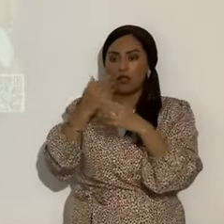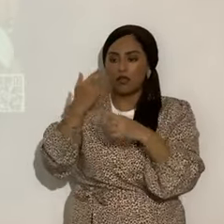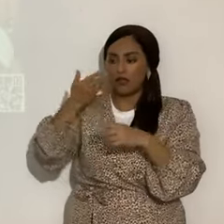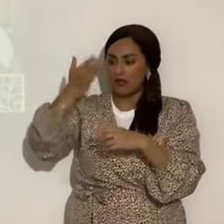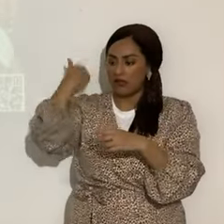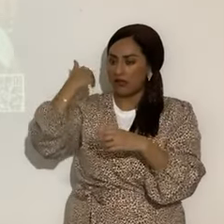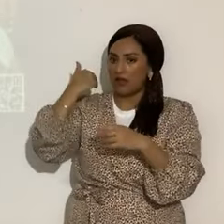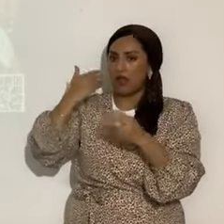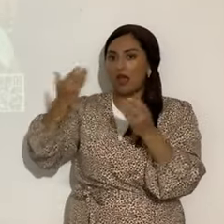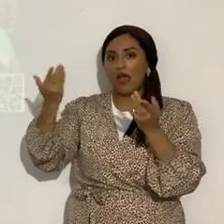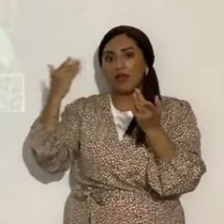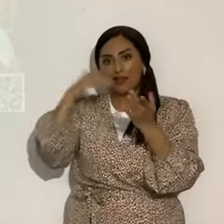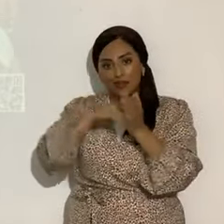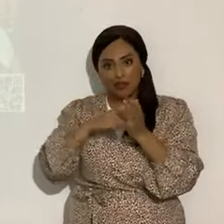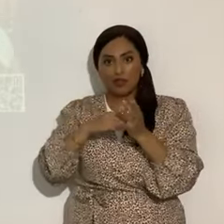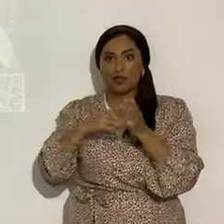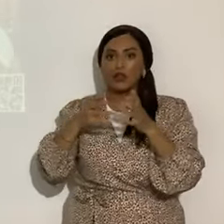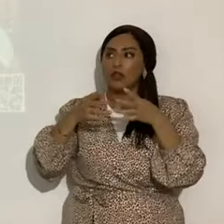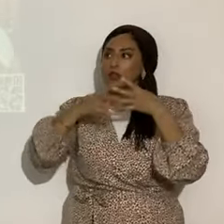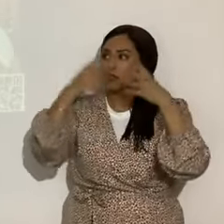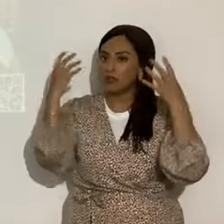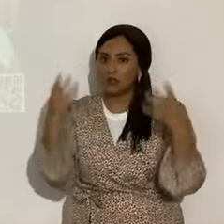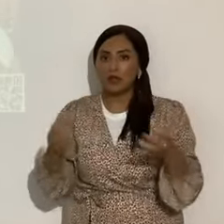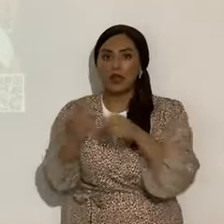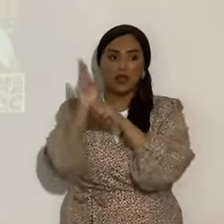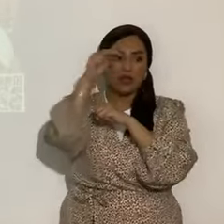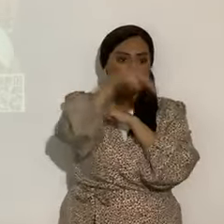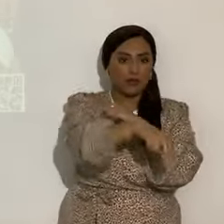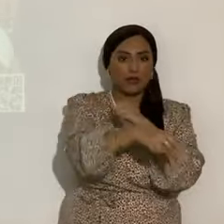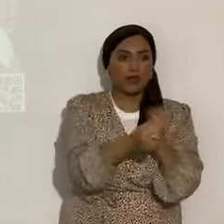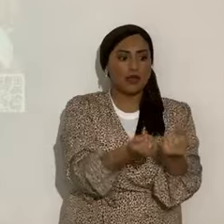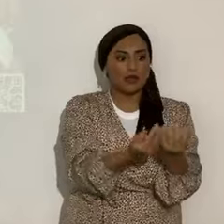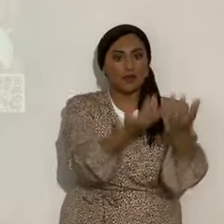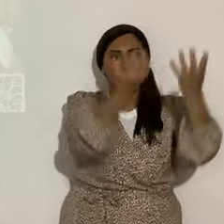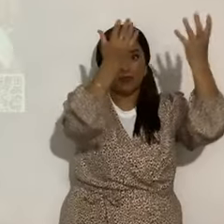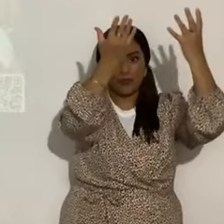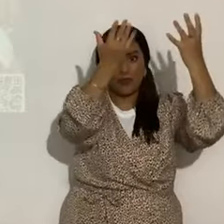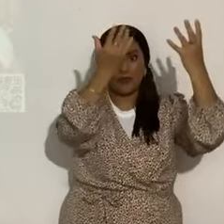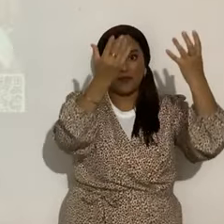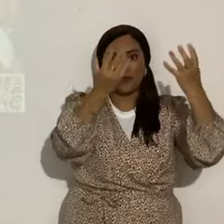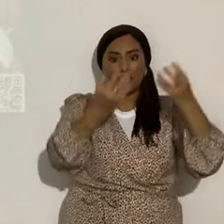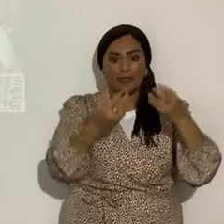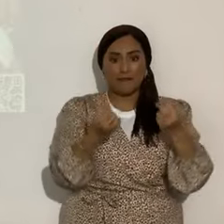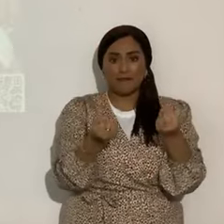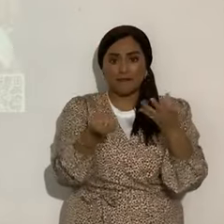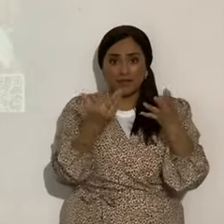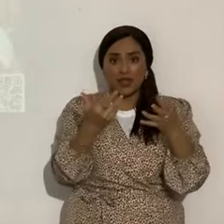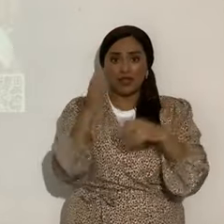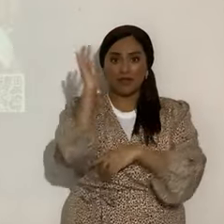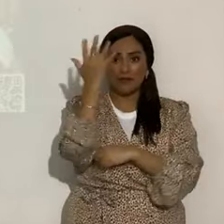otra vez, varios cohetes. Incendios. Once mil hectáreas de terreno israelí quemadas.